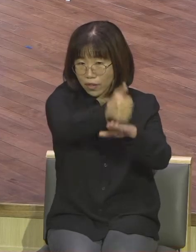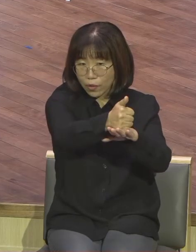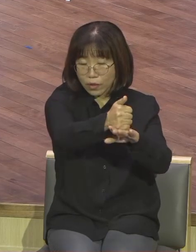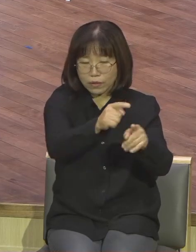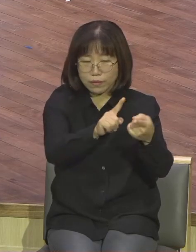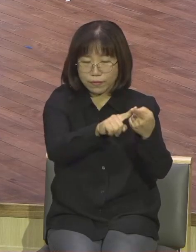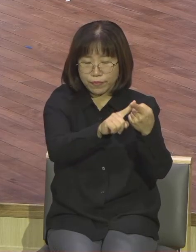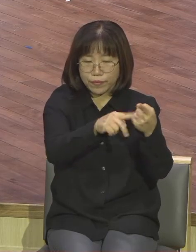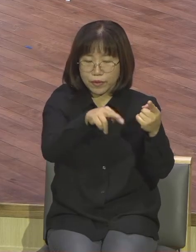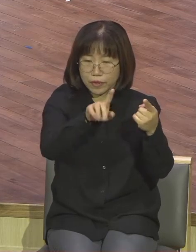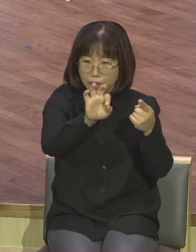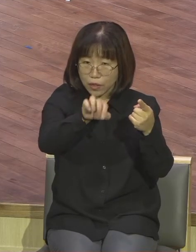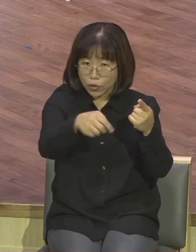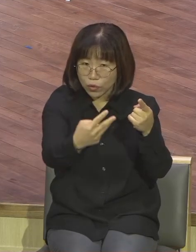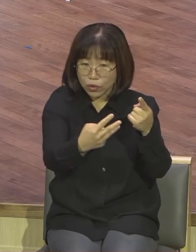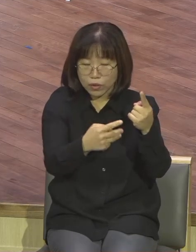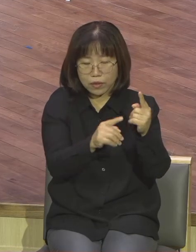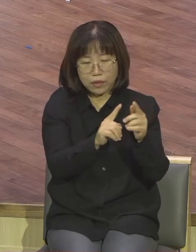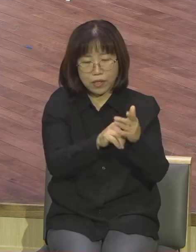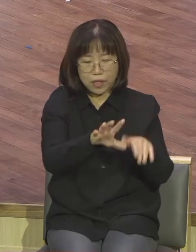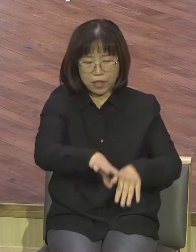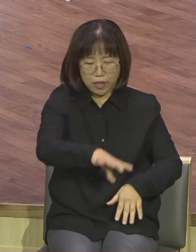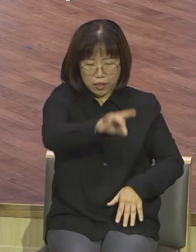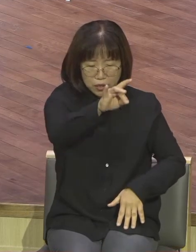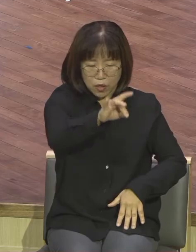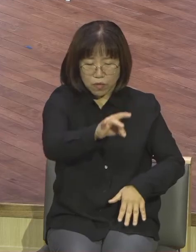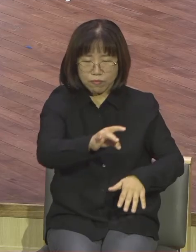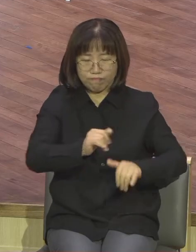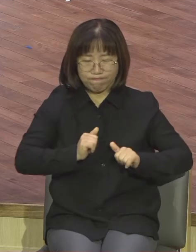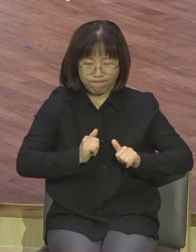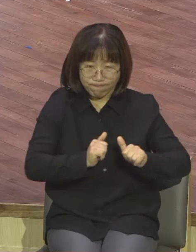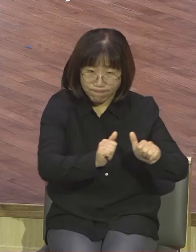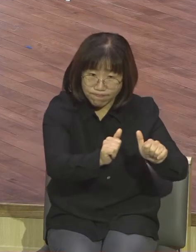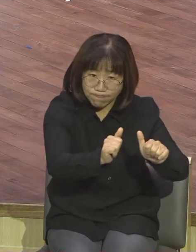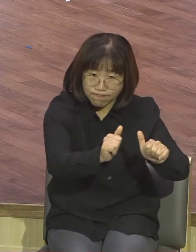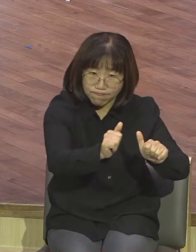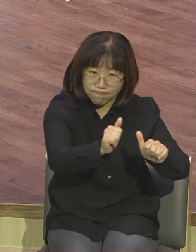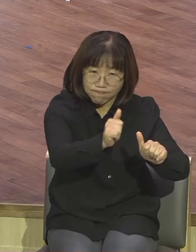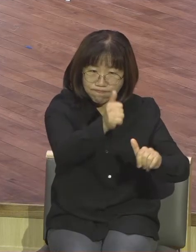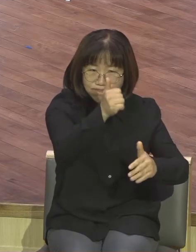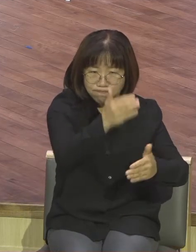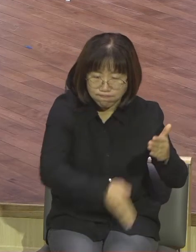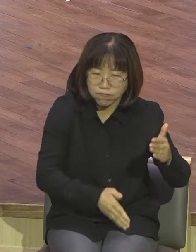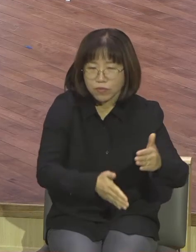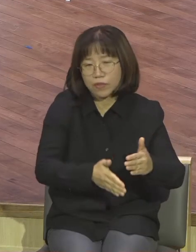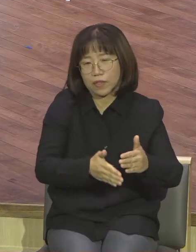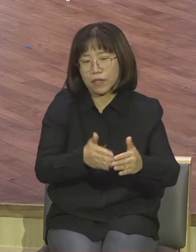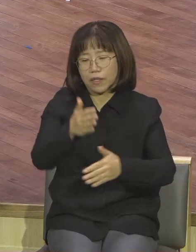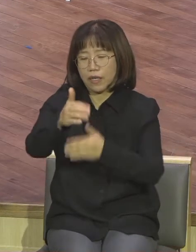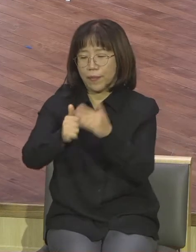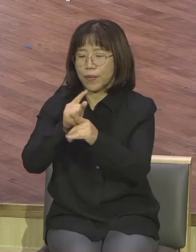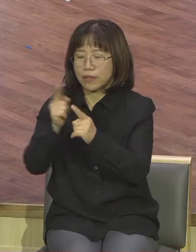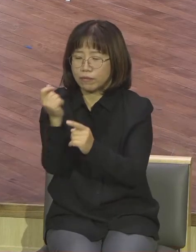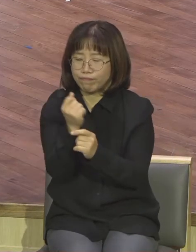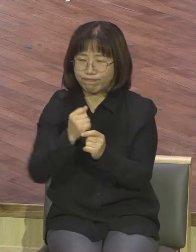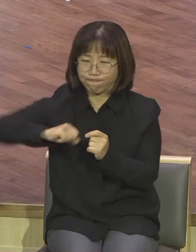왕은 처음 마음 초심과 다르게 하나님의 말씀에 불순종하게 되고